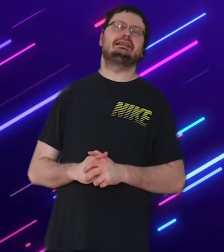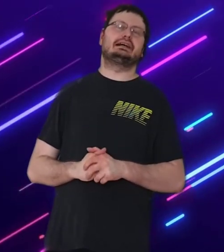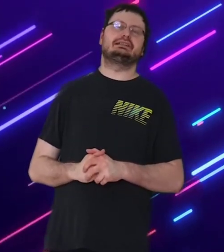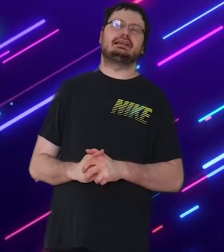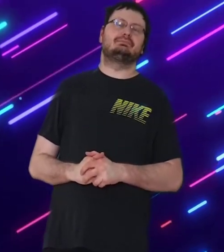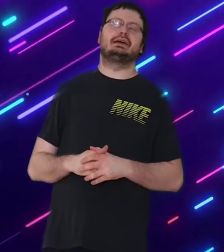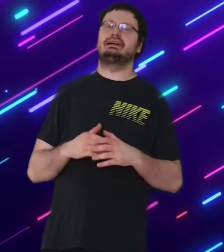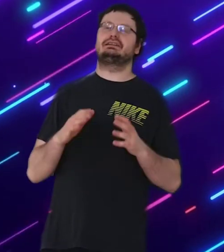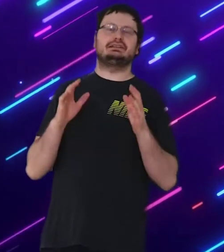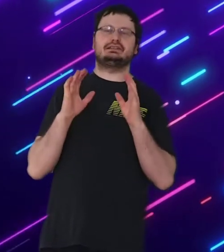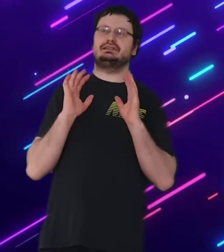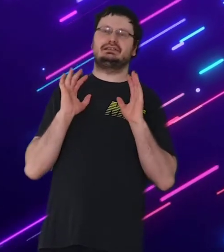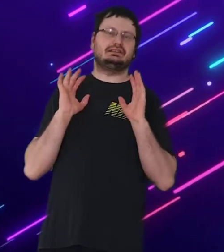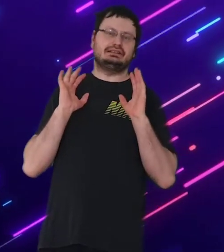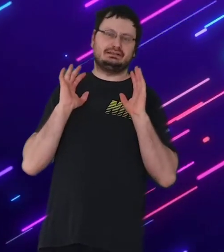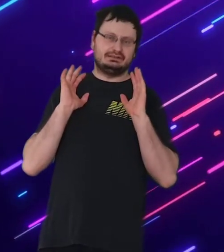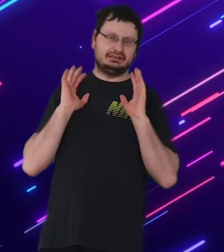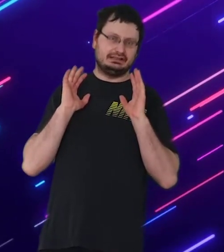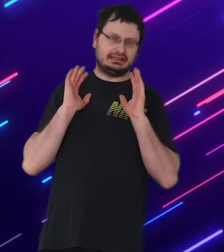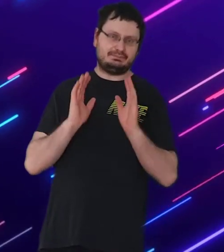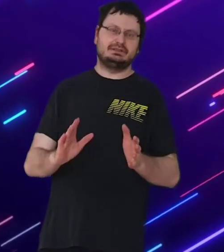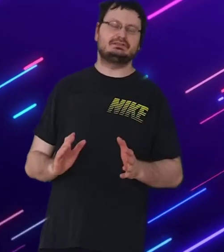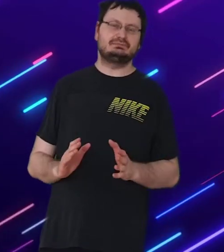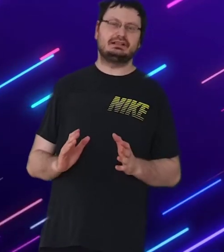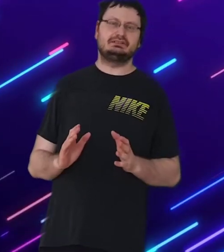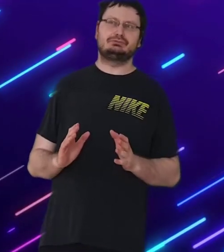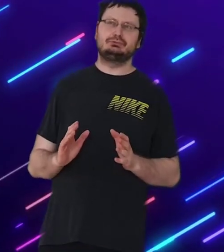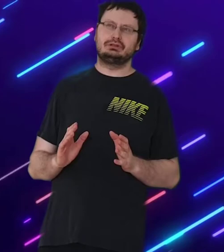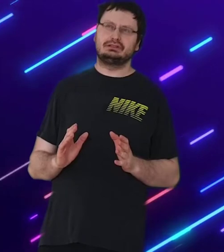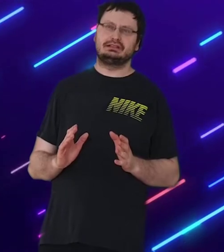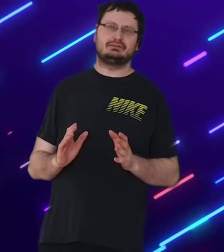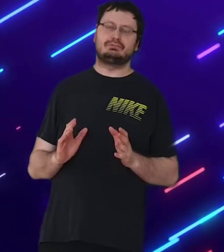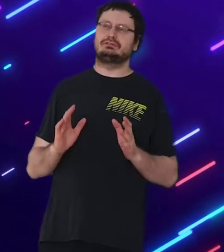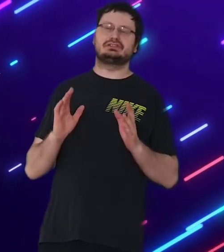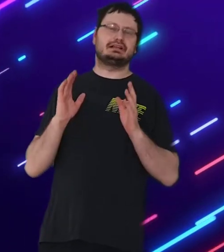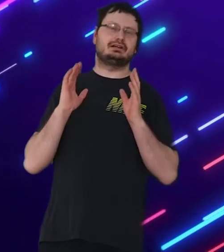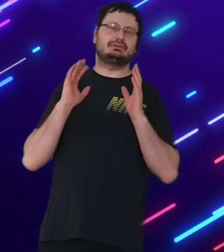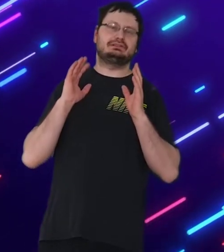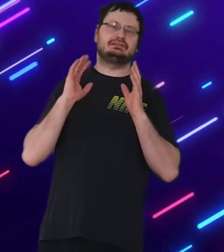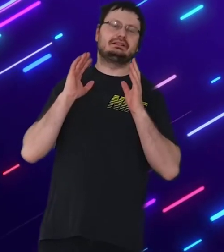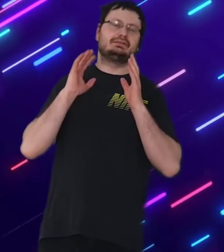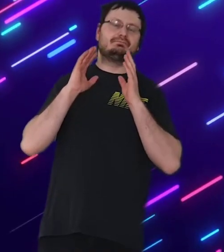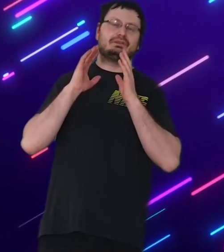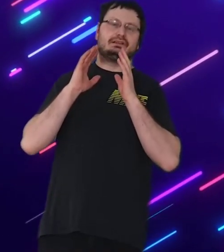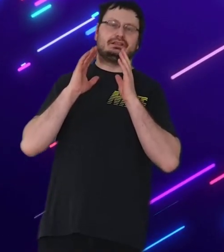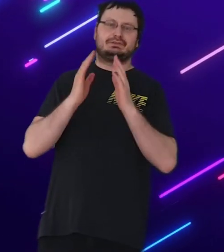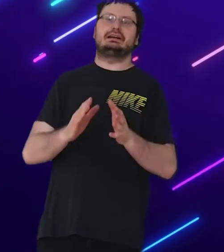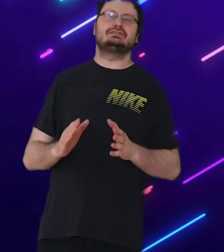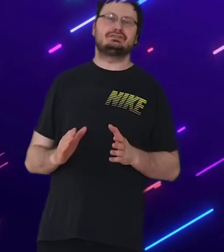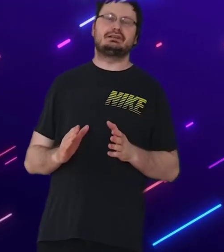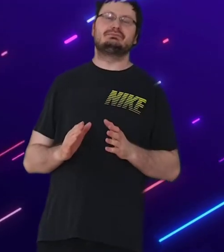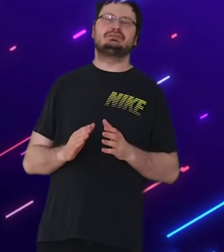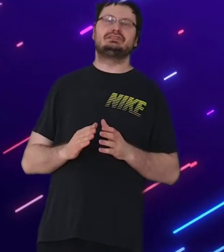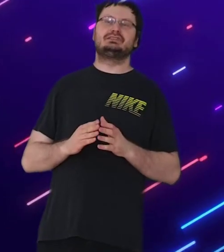die halt eben. Ich habe mal früher in der Branche gearbeitet, ich war in so einem Team,